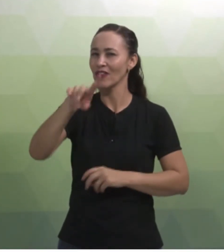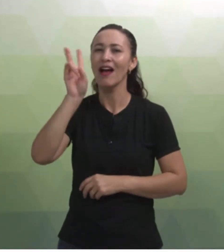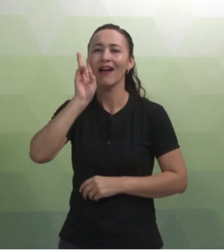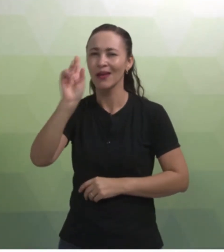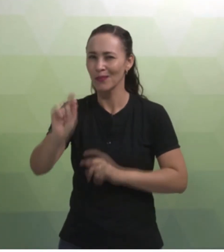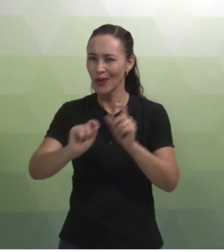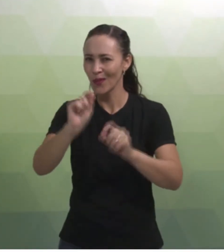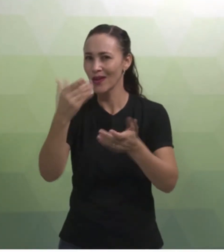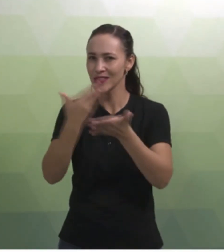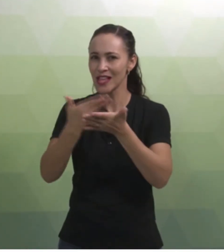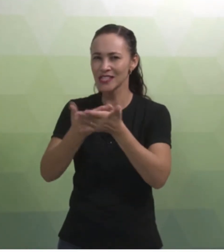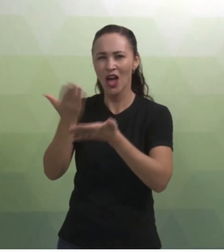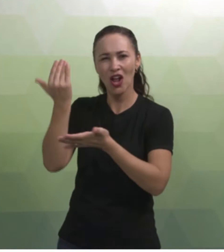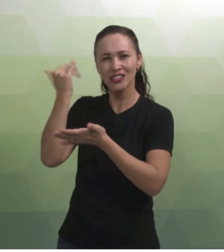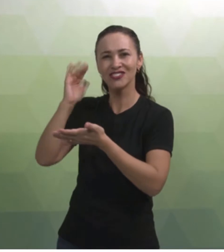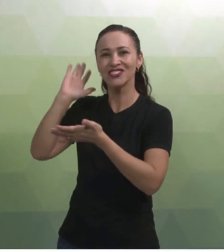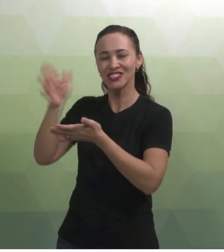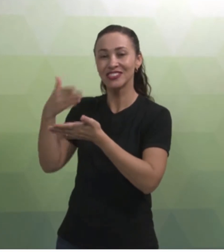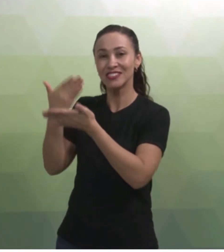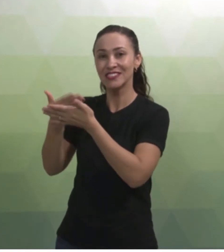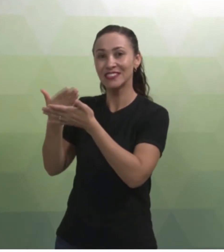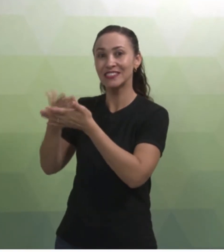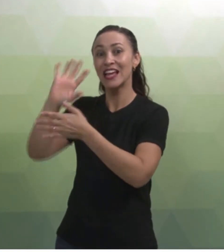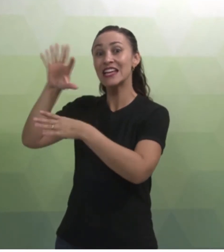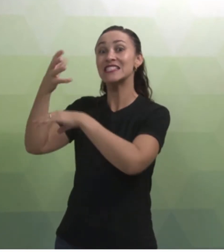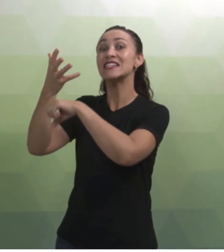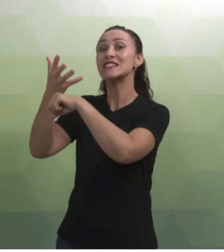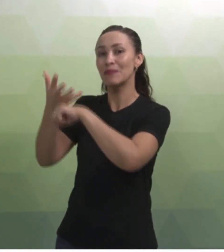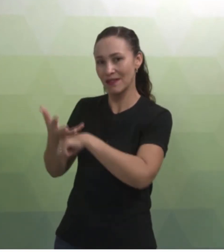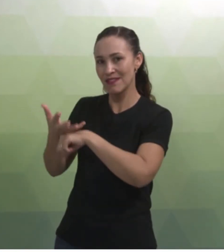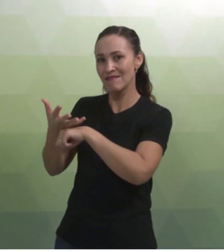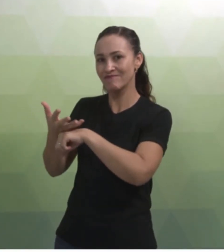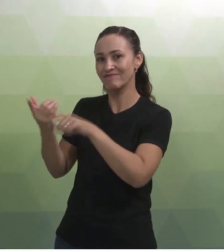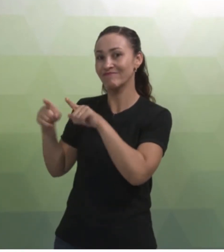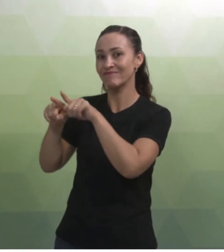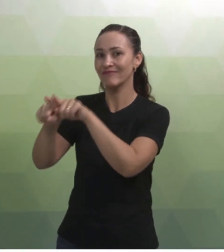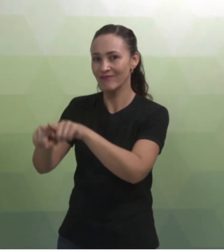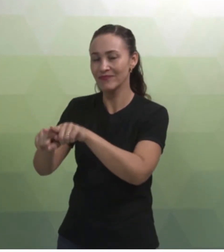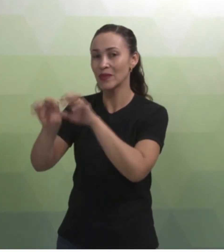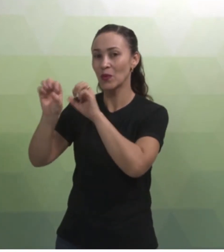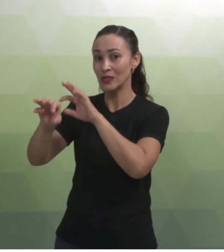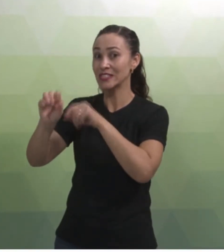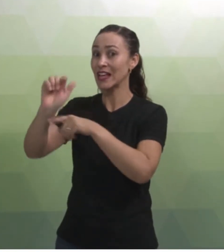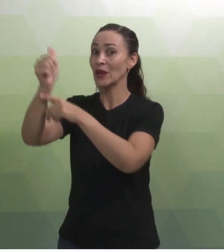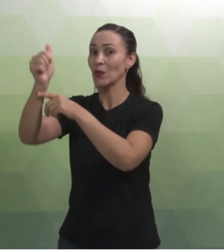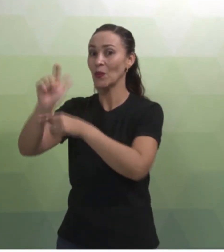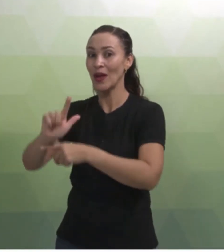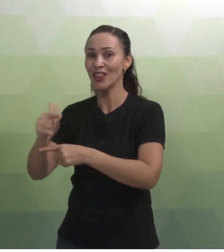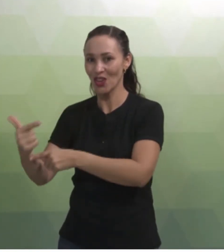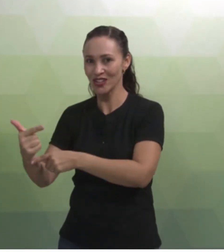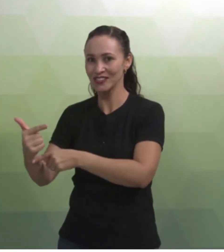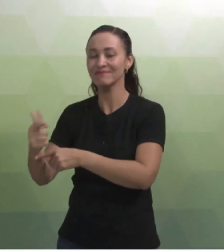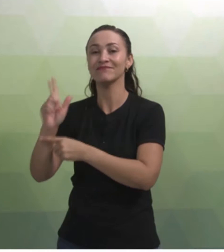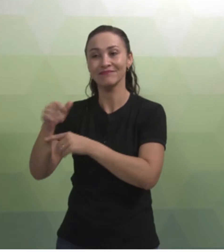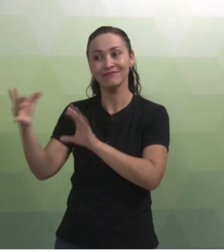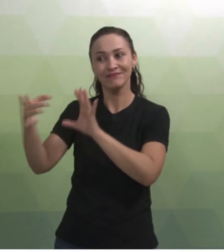que nós estamos trabalhando, trabalhando interdisciplinarmente com o ensino da L1 e o ensino da L2. A professora das